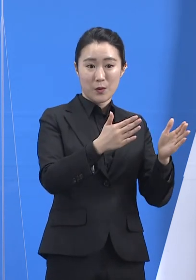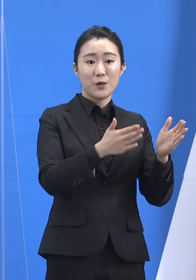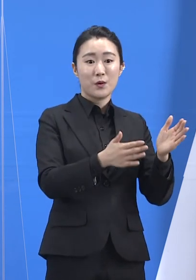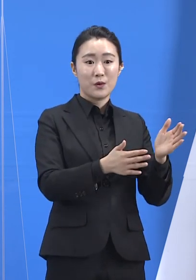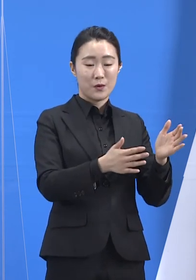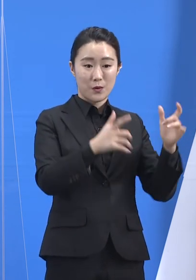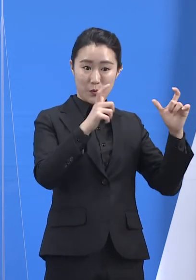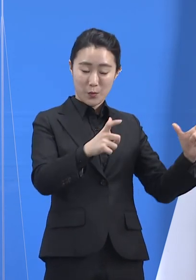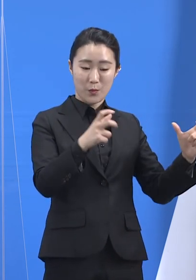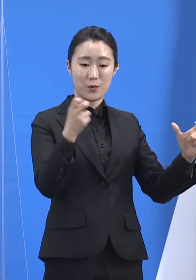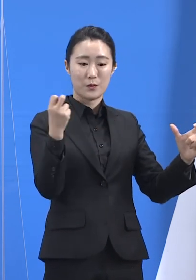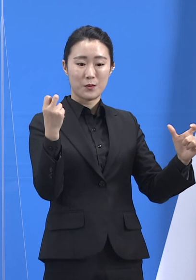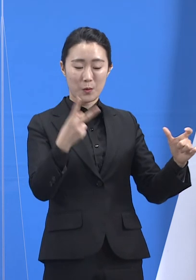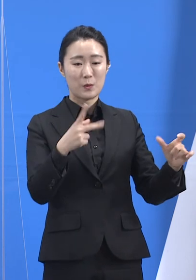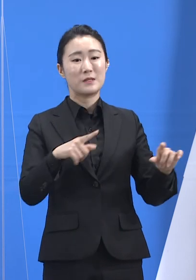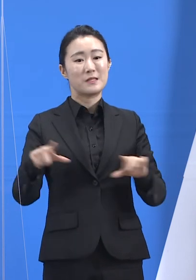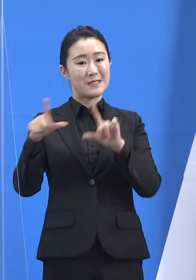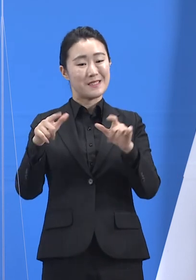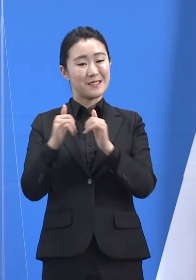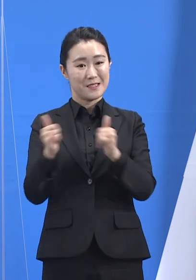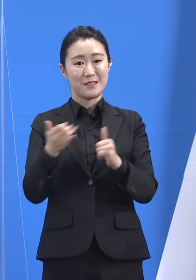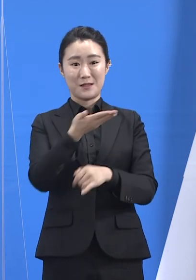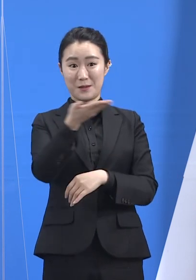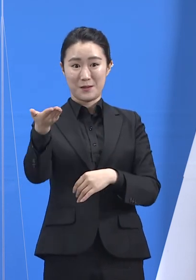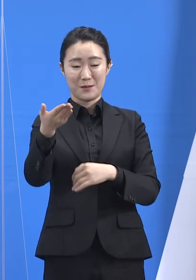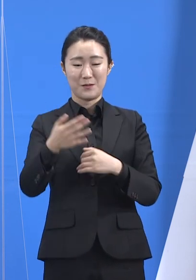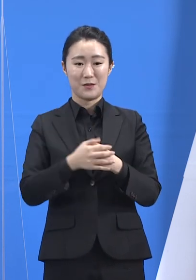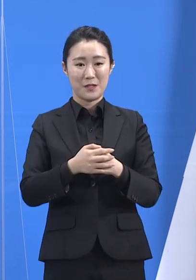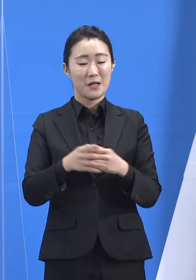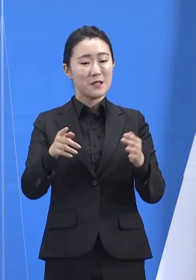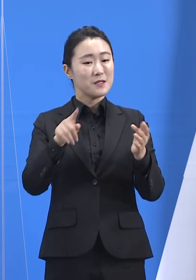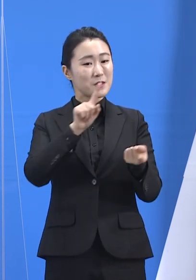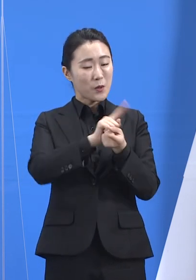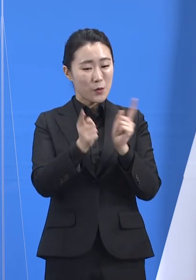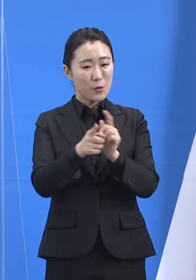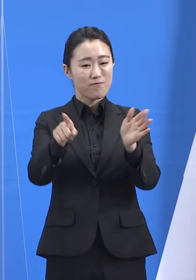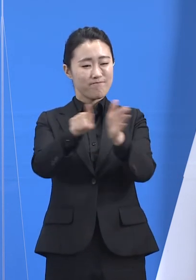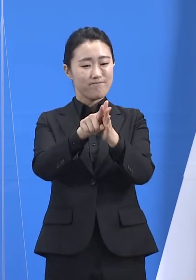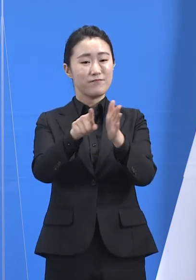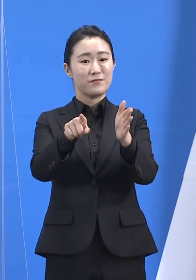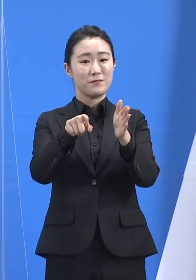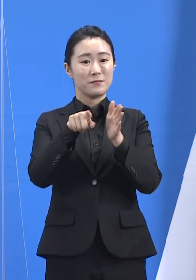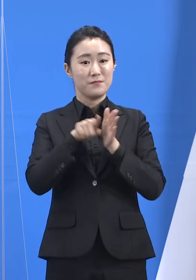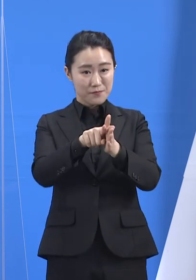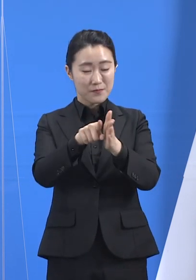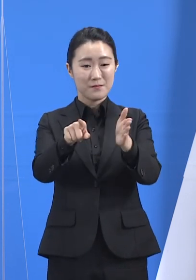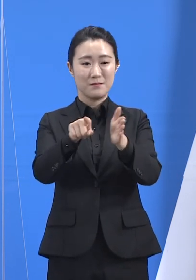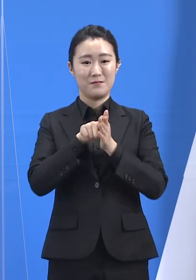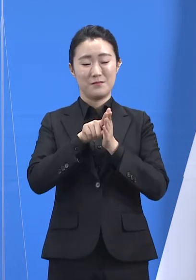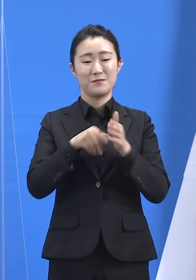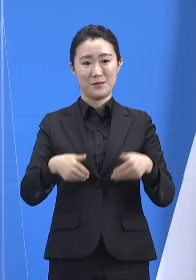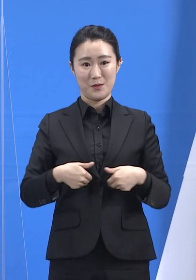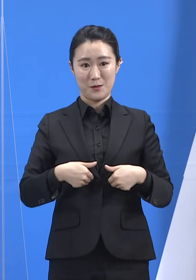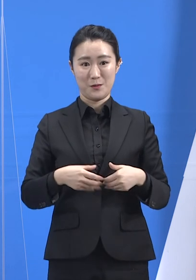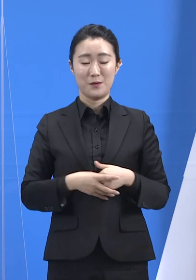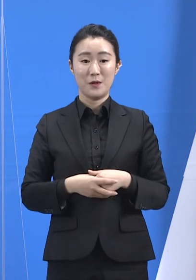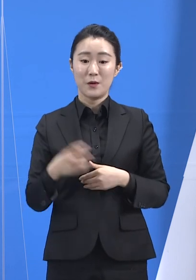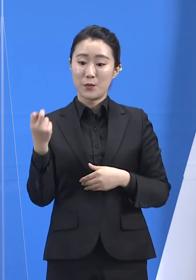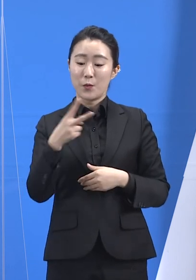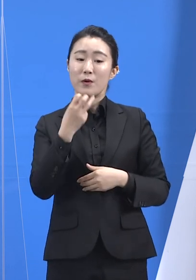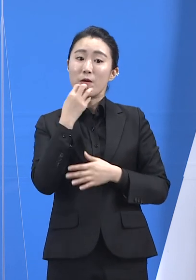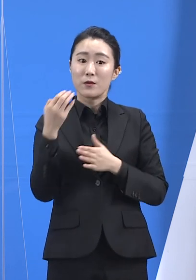돈은 성실한 자세와 민주적 소통으로 백신과 방역 과정에 신뢰를 얻을 수 있도록 최선을 다하겠습니다.